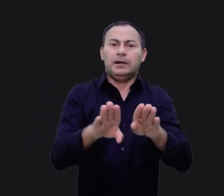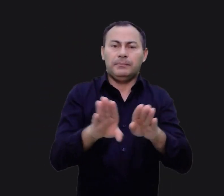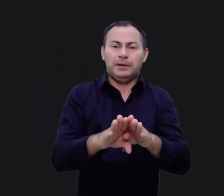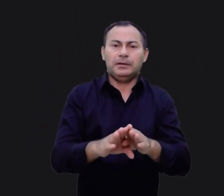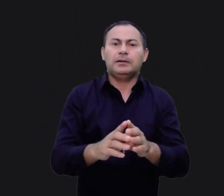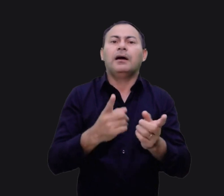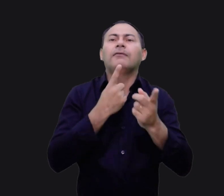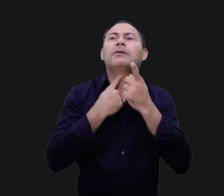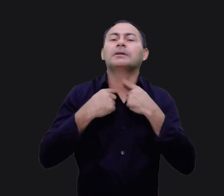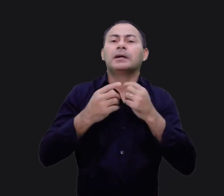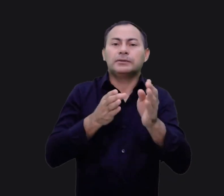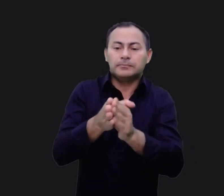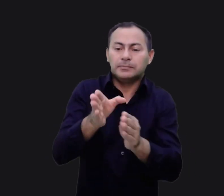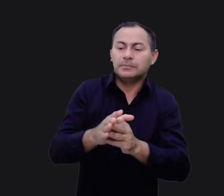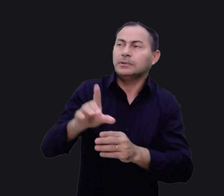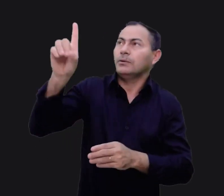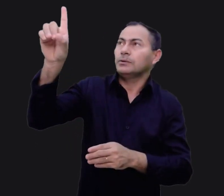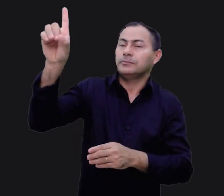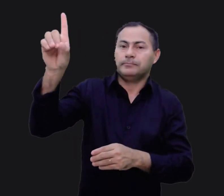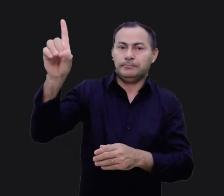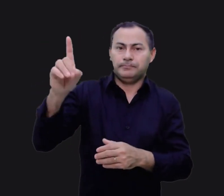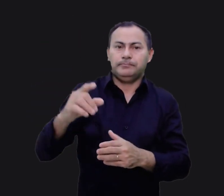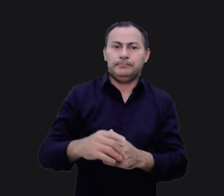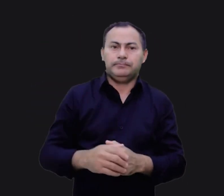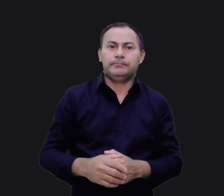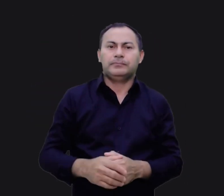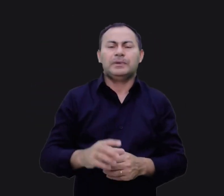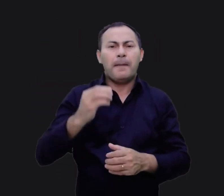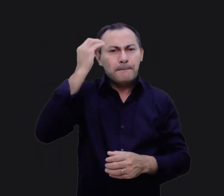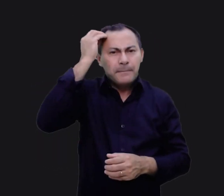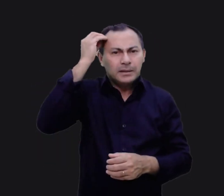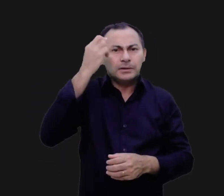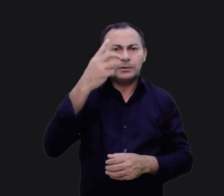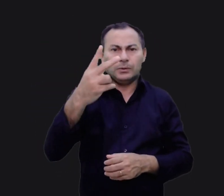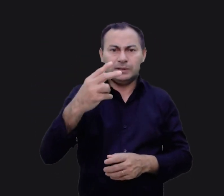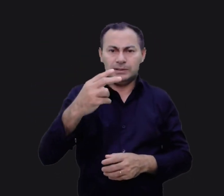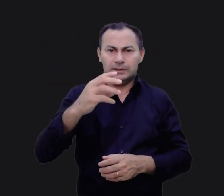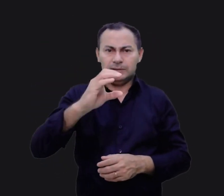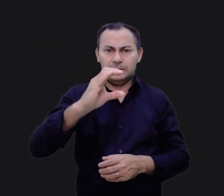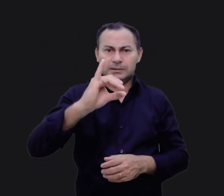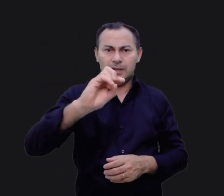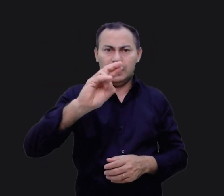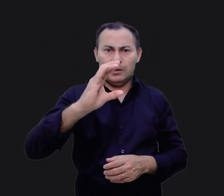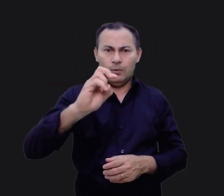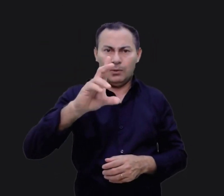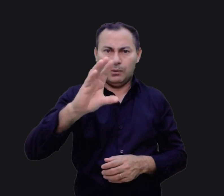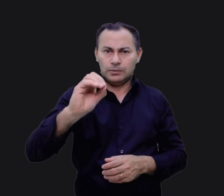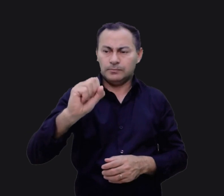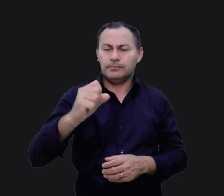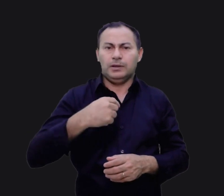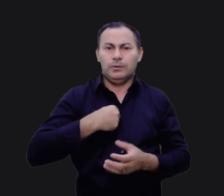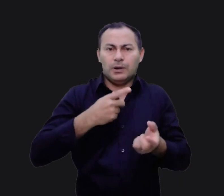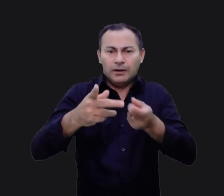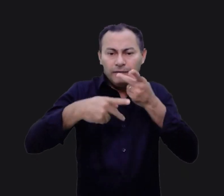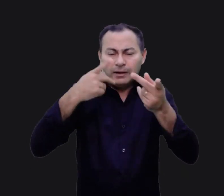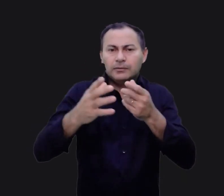também há a vontade orientadora de Deus. Imagine dois círculos, dois círculos, que eu quero dizer,